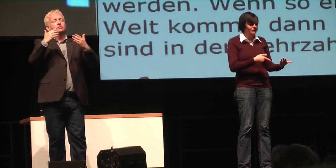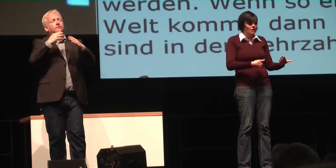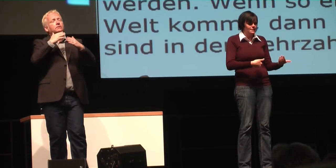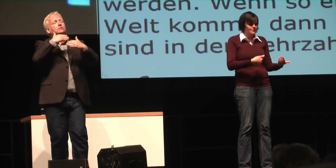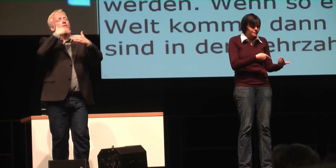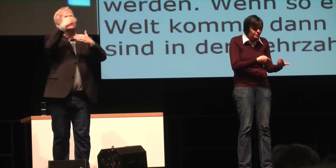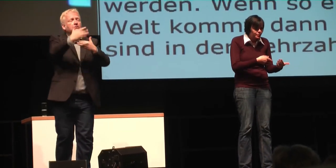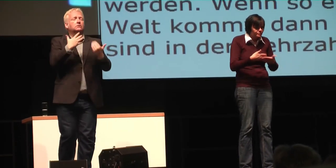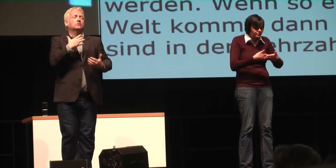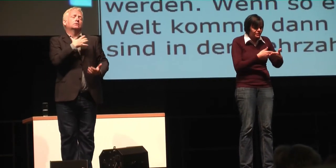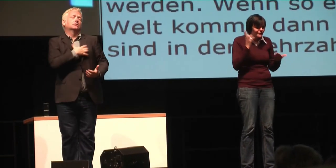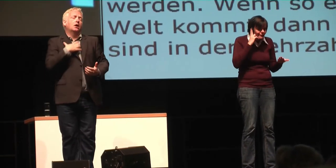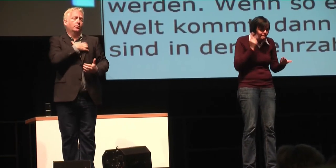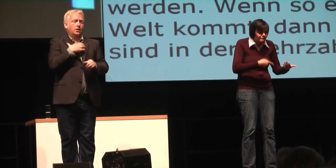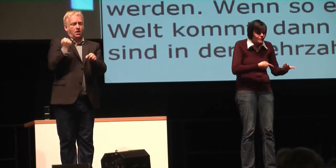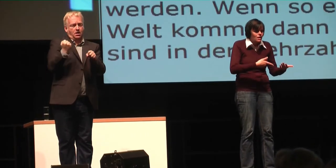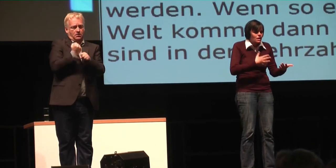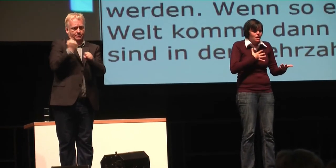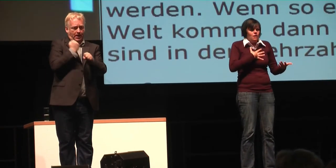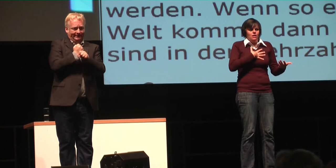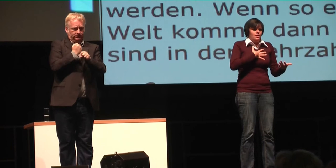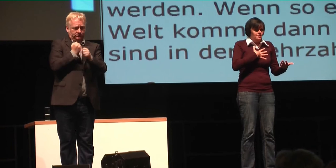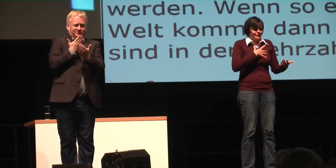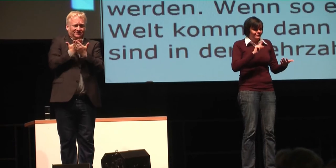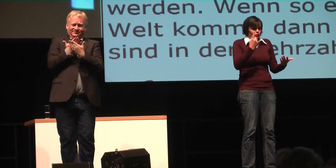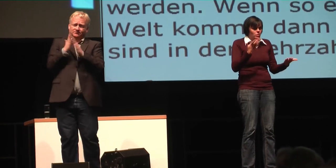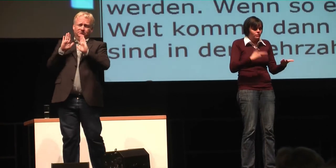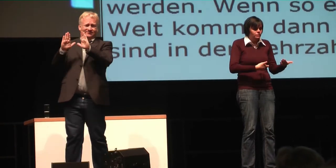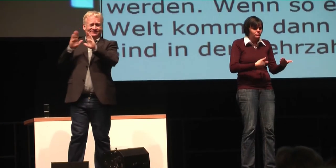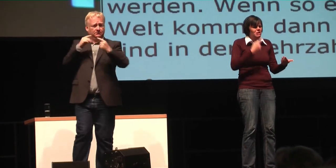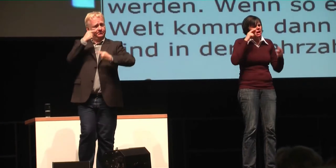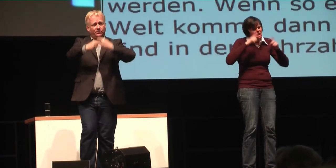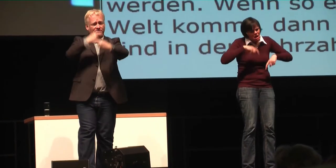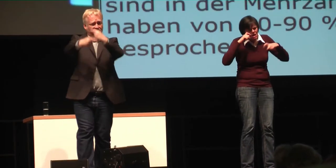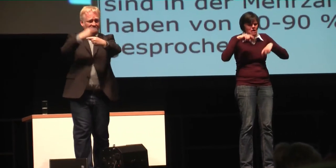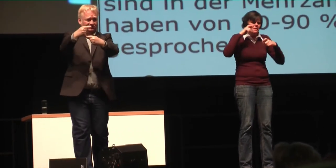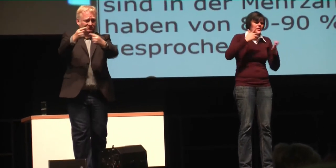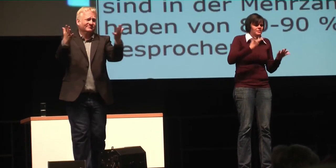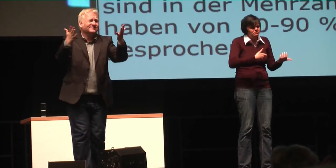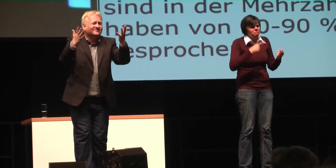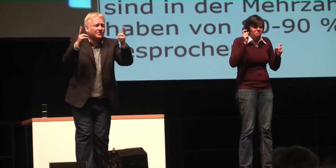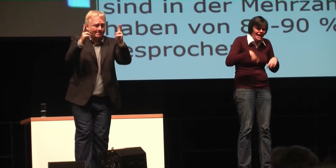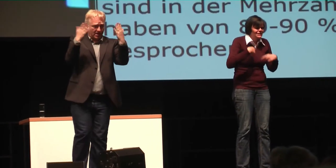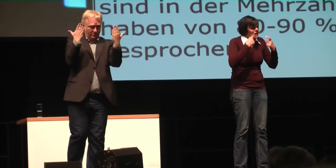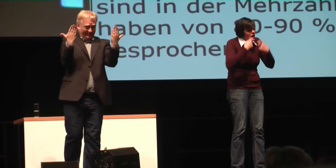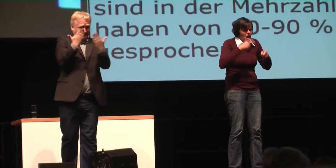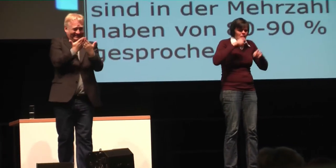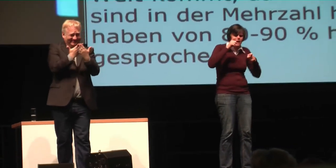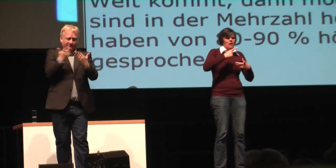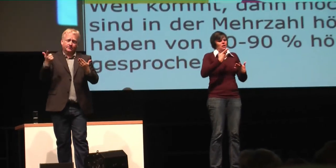Für diese Eltern bricht im ersten Moment eine Welt zusammen. Was dann folgt, ist Trauerarbeit. Die Eltern müssen Trauerarbeit machen